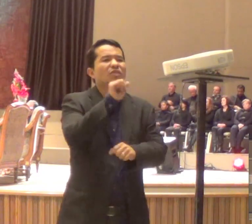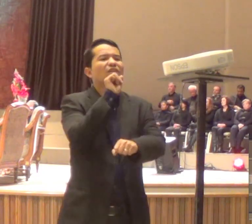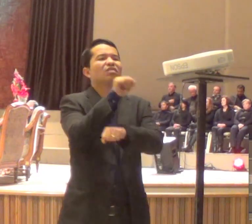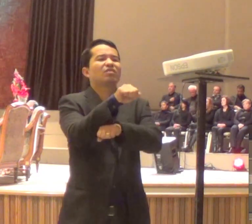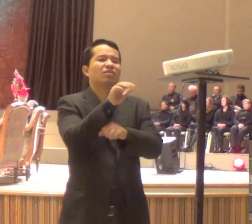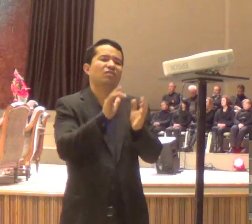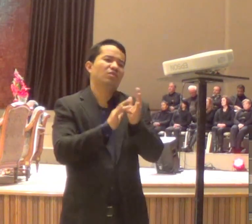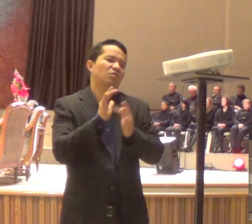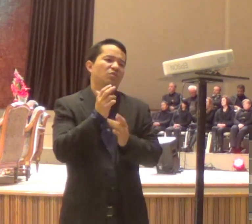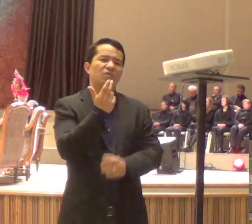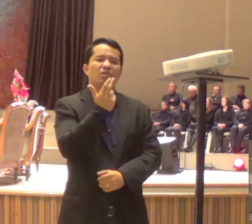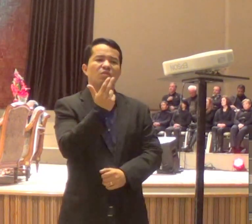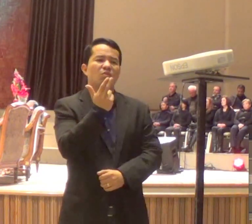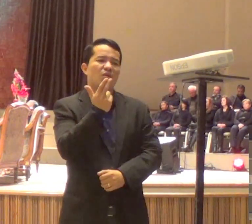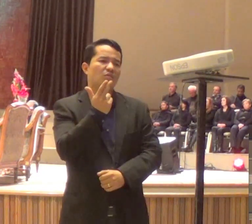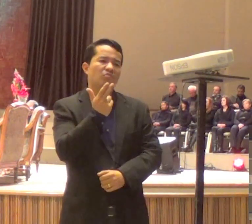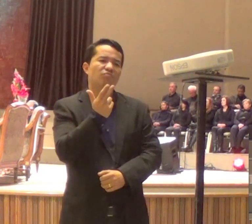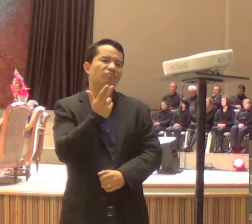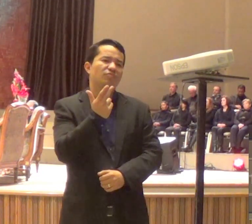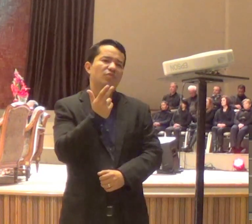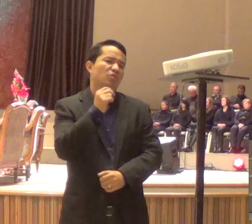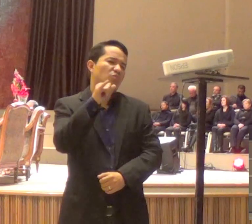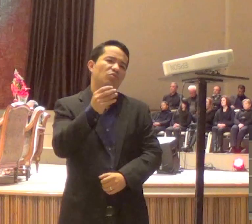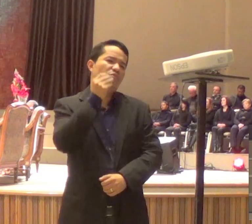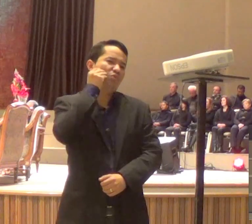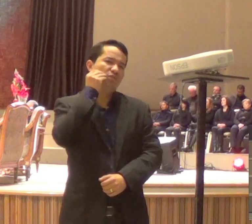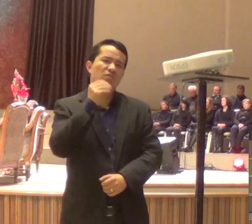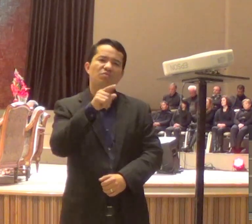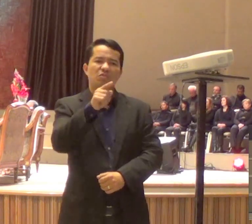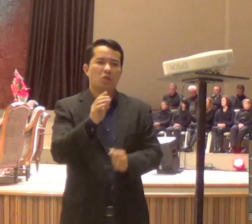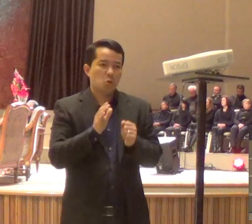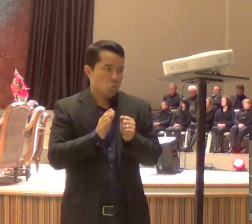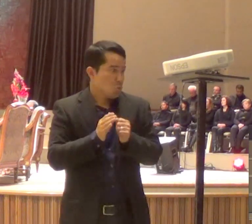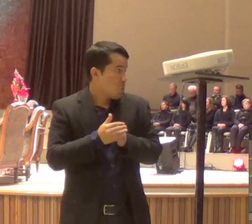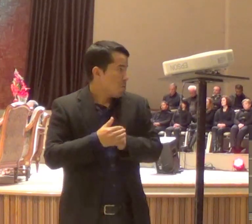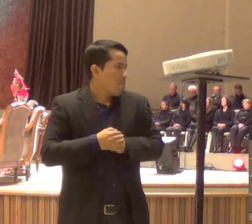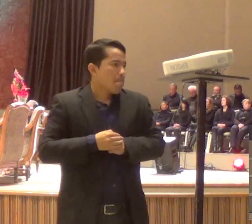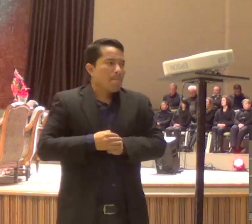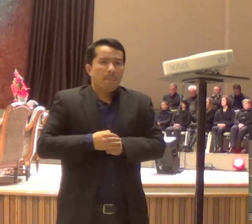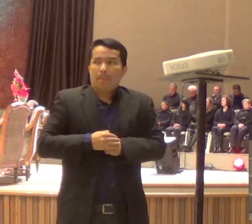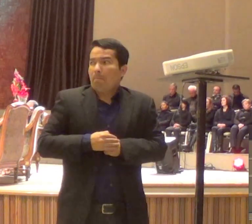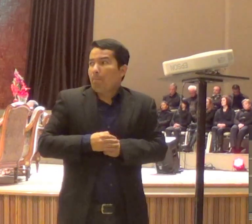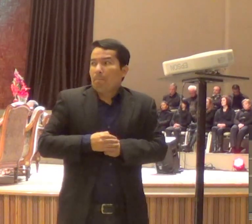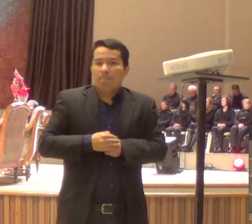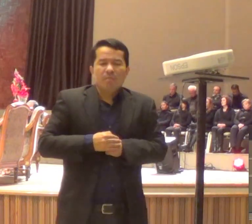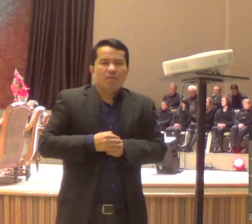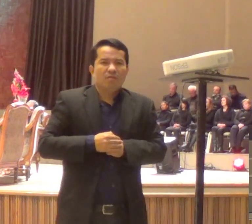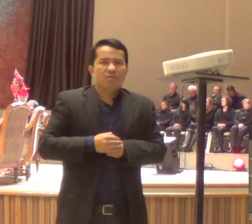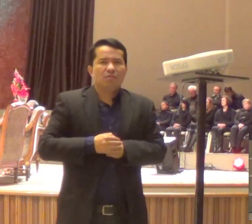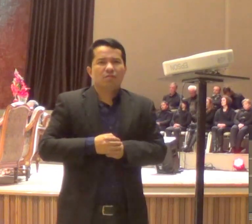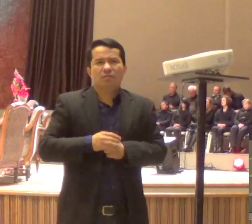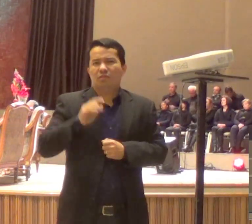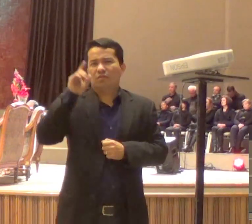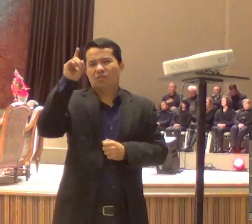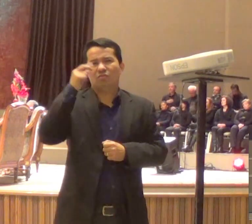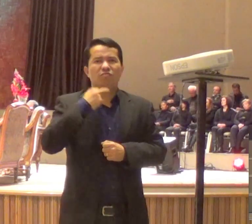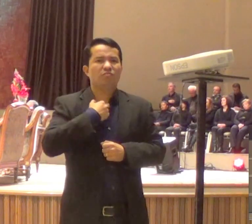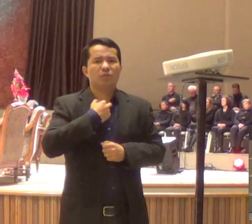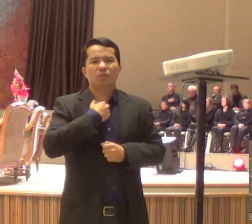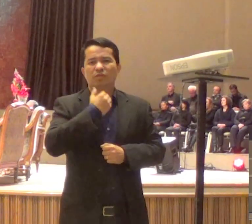e ficam no esconderijo, da sua privacidade, e Deus, Deus, pode tratar, ele fala, ele